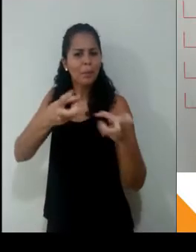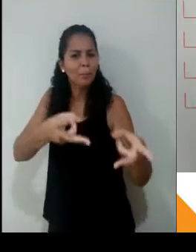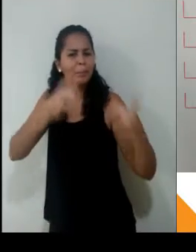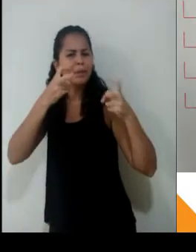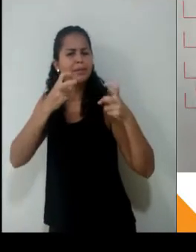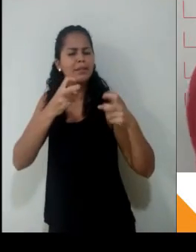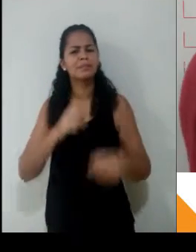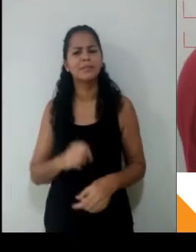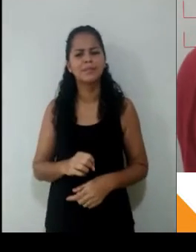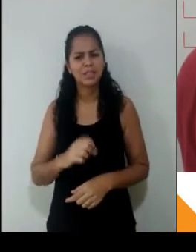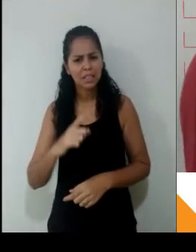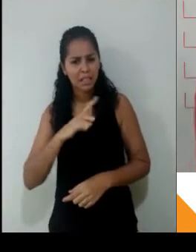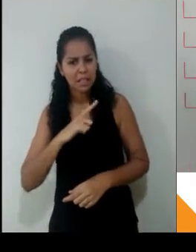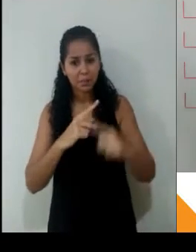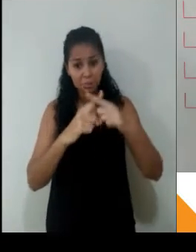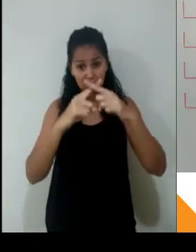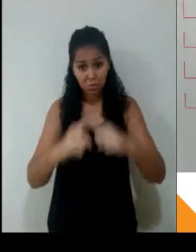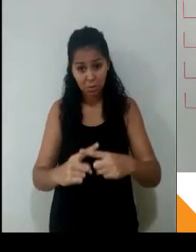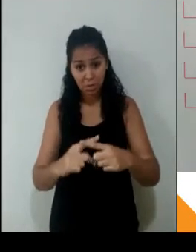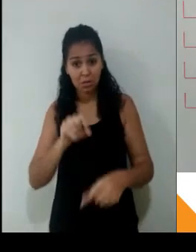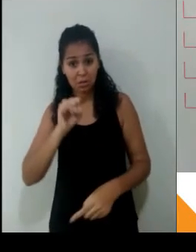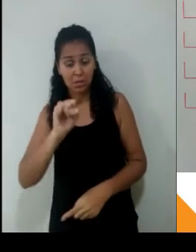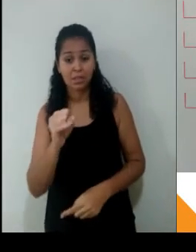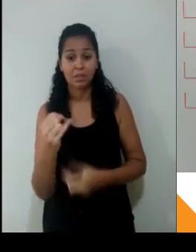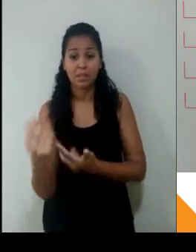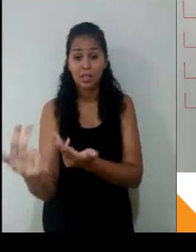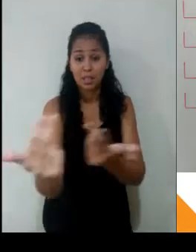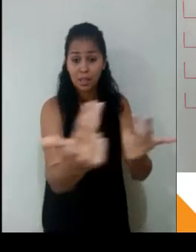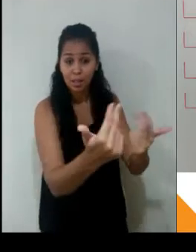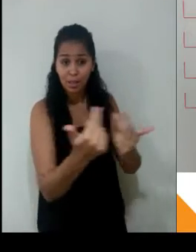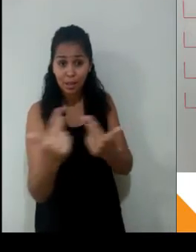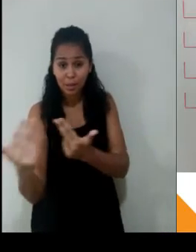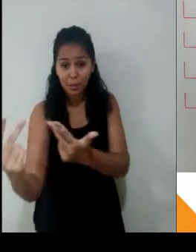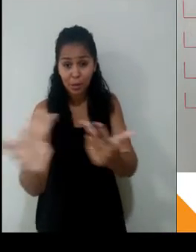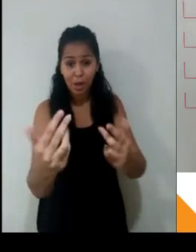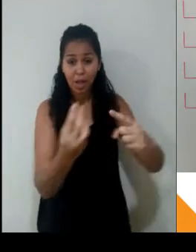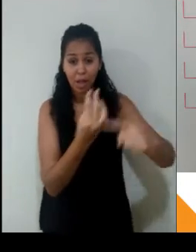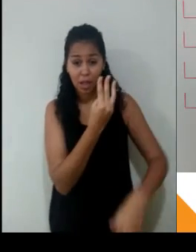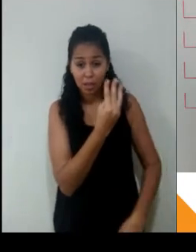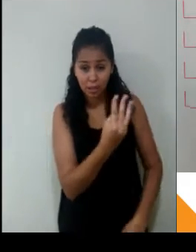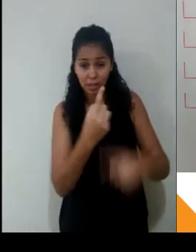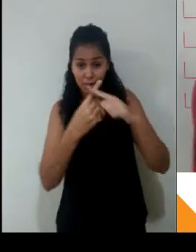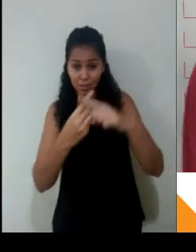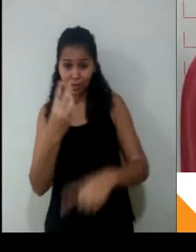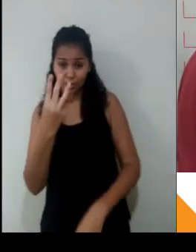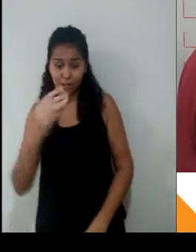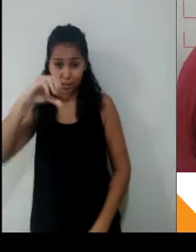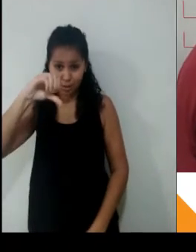você tem essa multiplicação, se você igualar esses caras, três vezes três dá nove, nove vezes um dá nove.